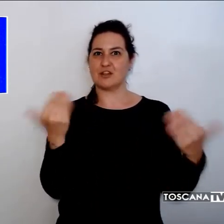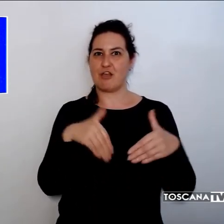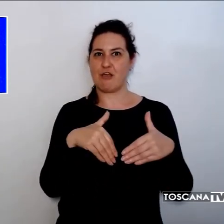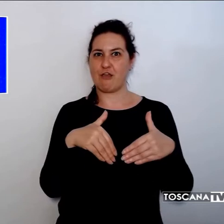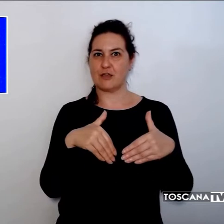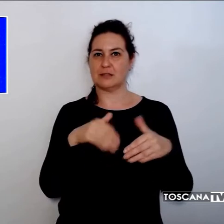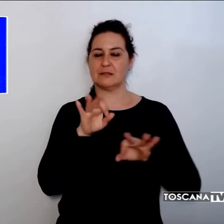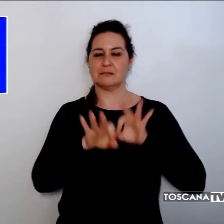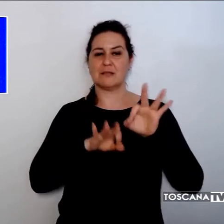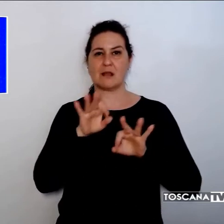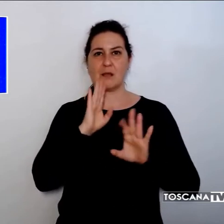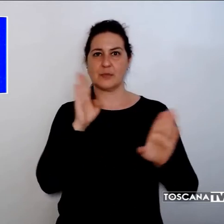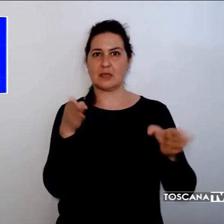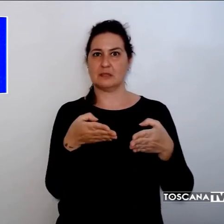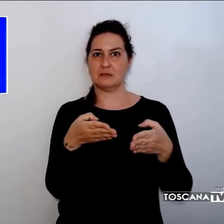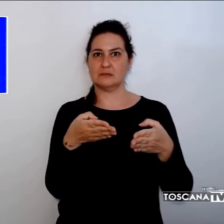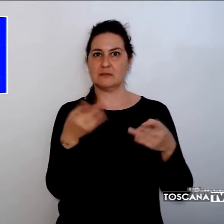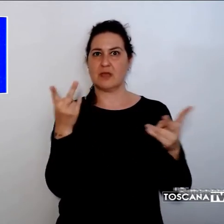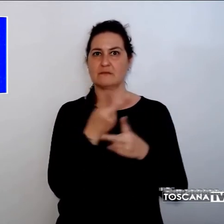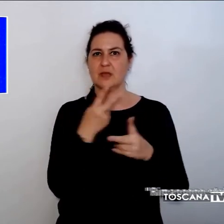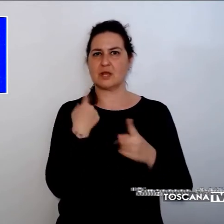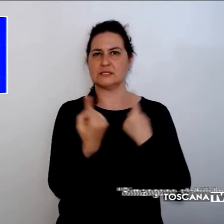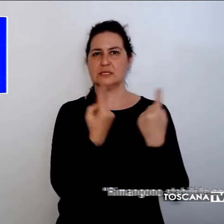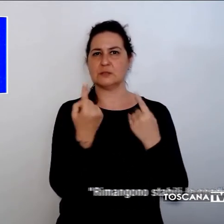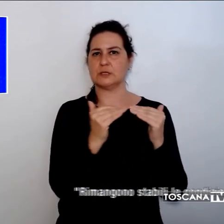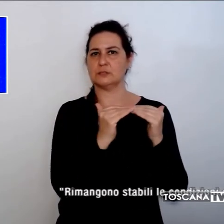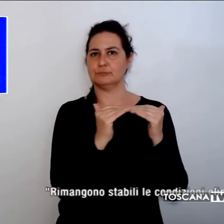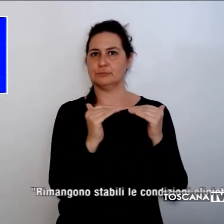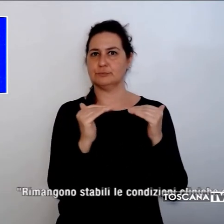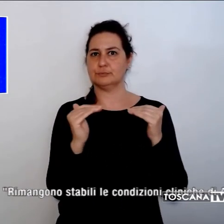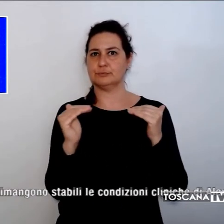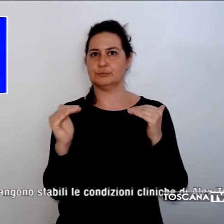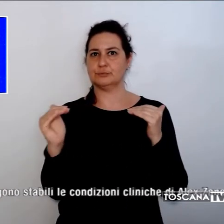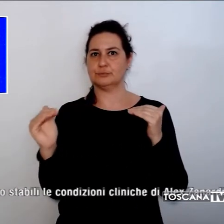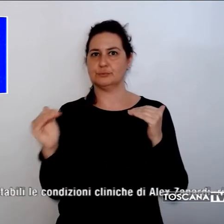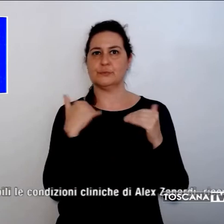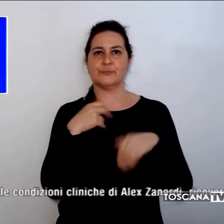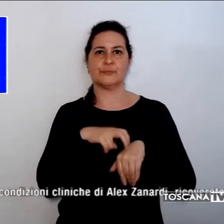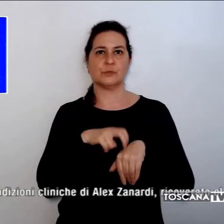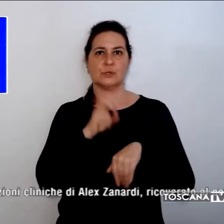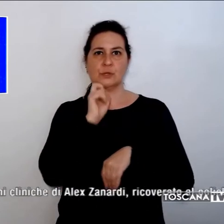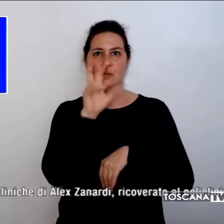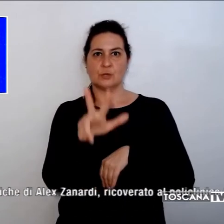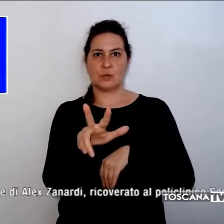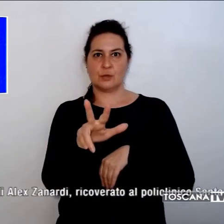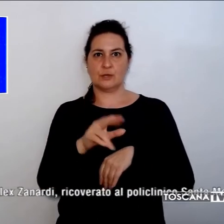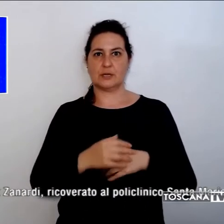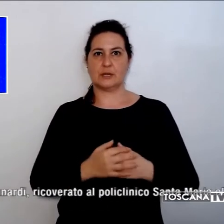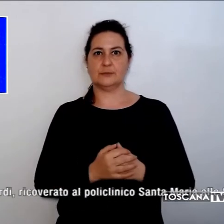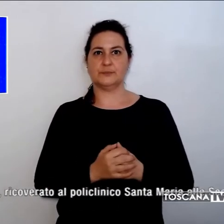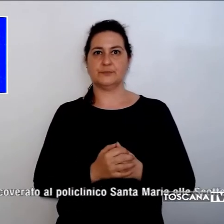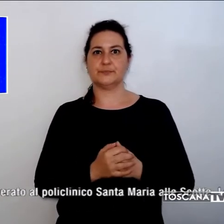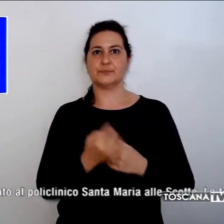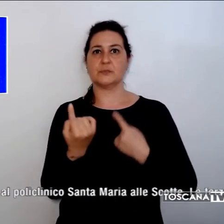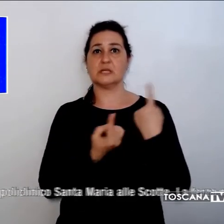trascorsa senza variazioni, così il bollettino medico di stamani. Le condizioni cliniche